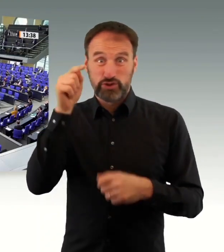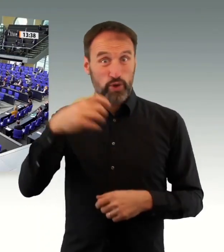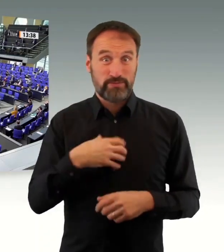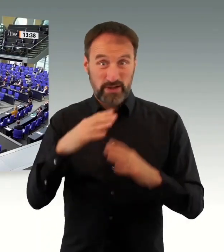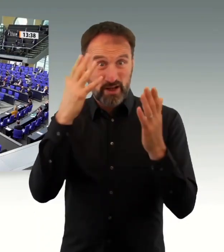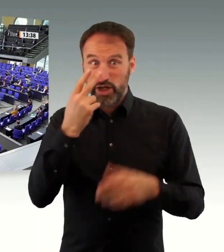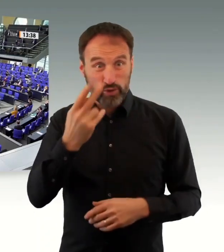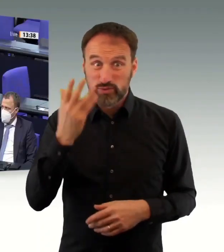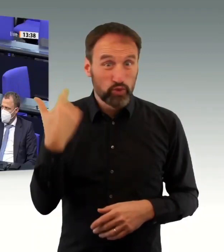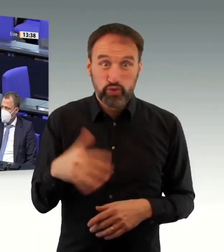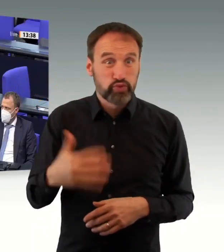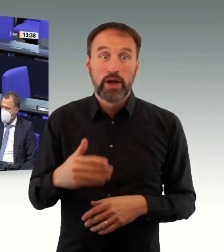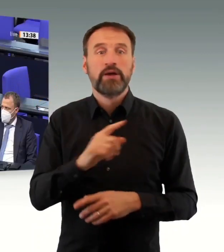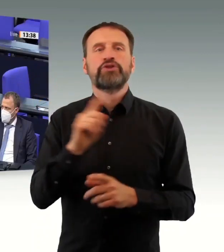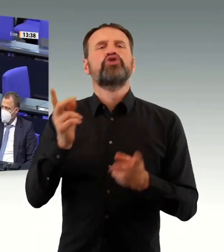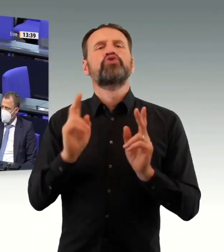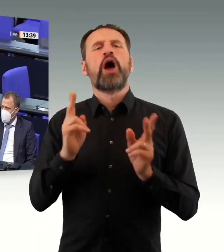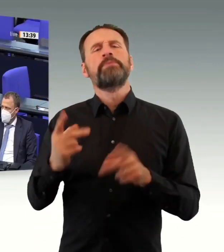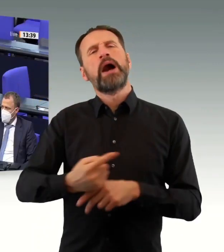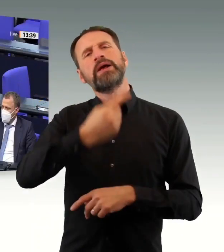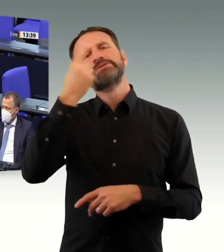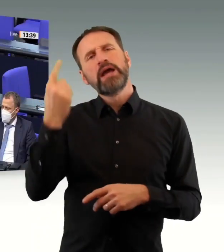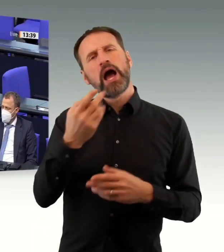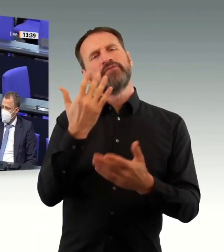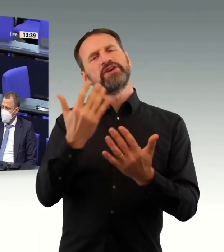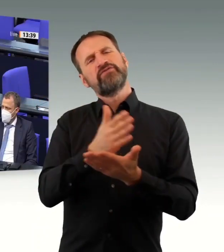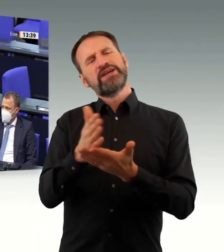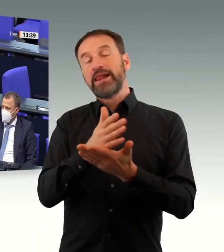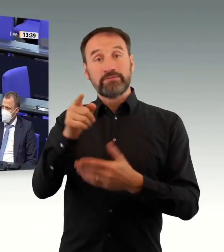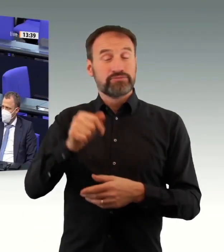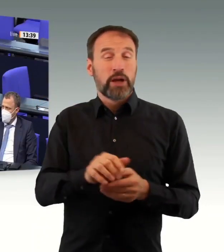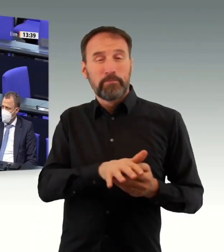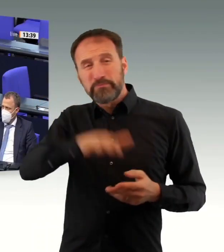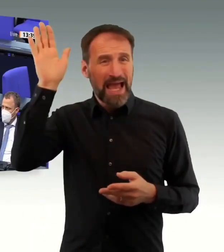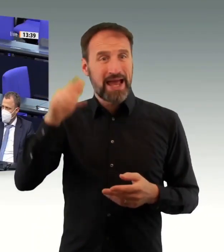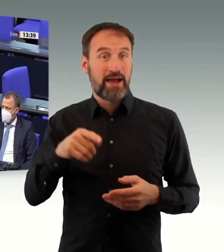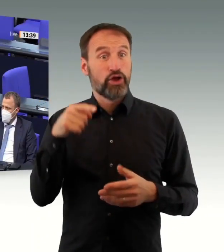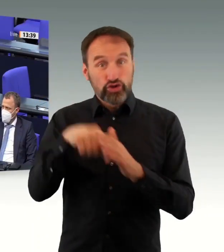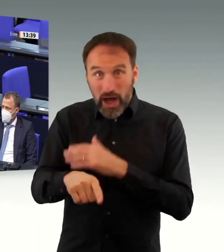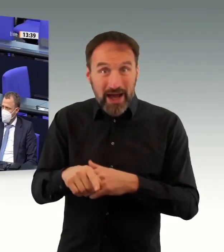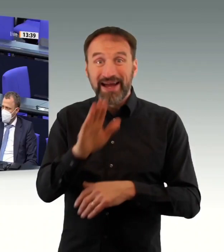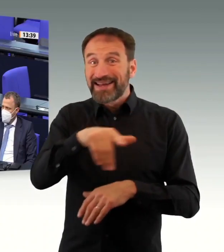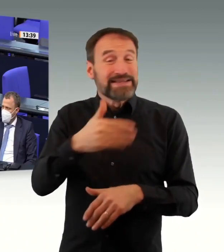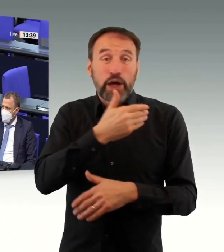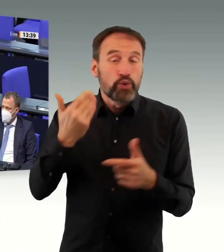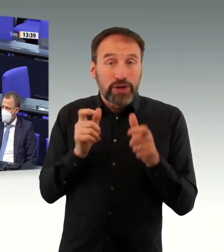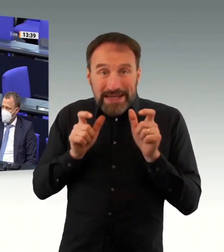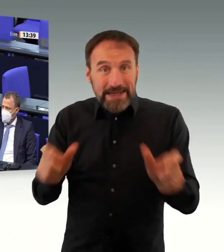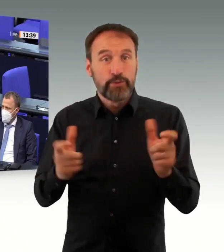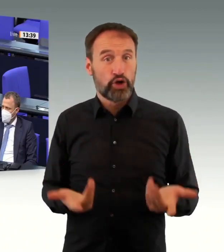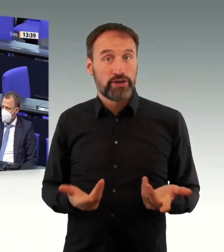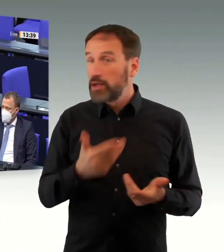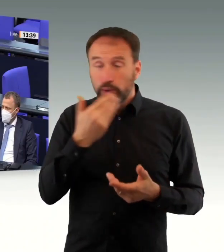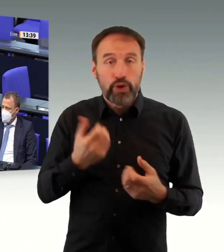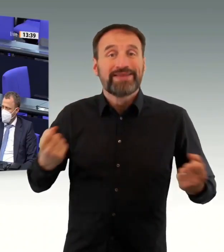Omikron-Variente momentan, die wissenschaftlichen Studien sind ja noch nicht eindeutig, es zu einer hohen Hospitalisierungsrate von kleinen Kindern